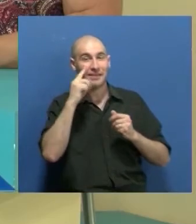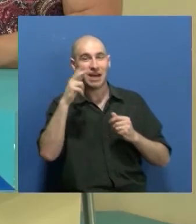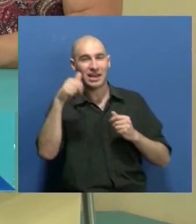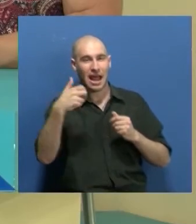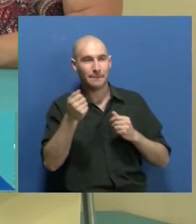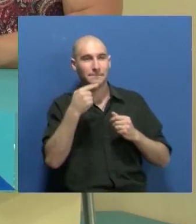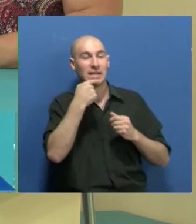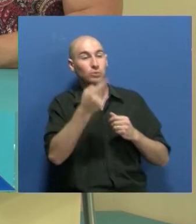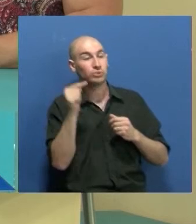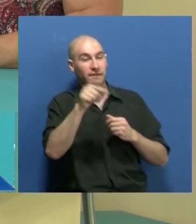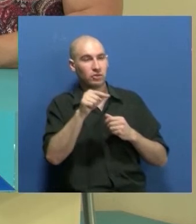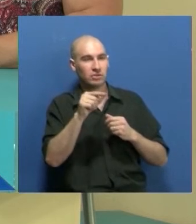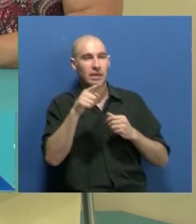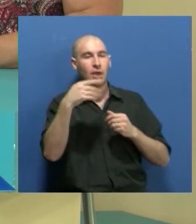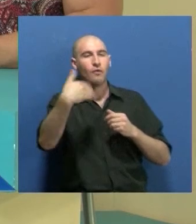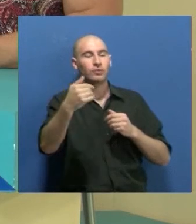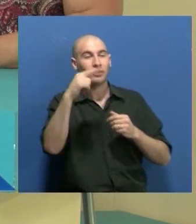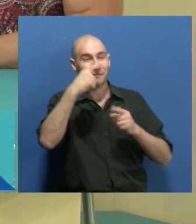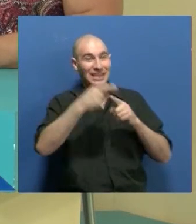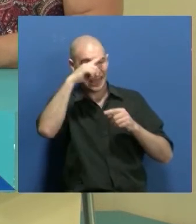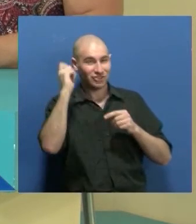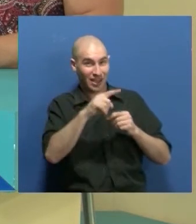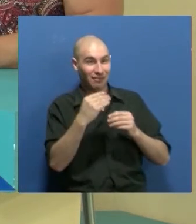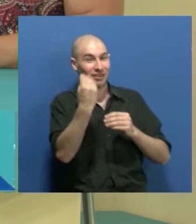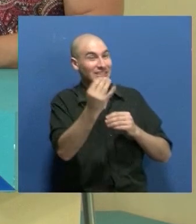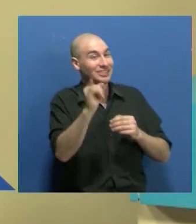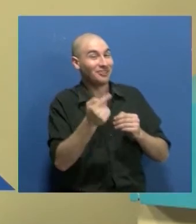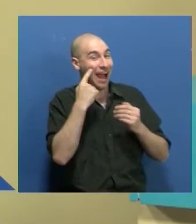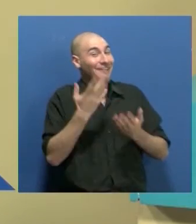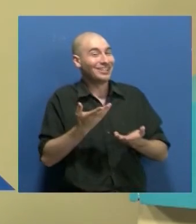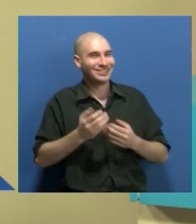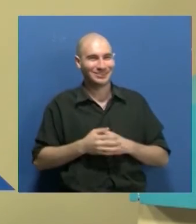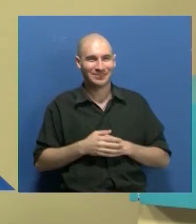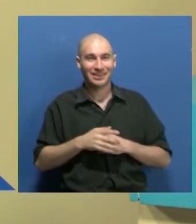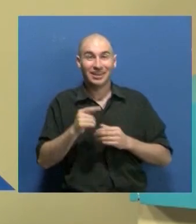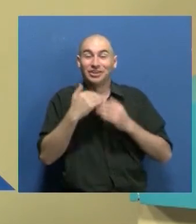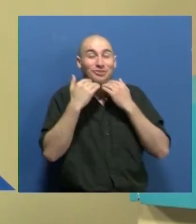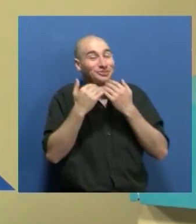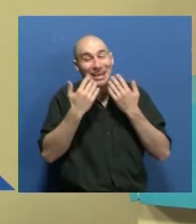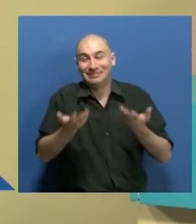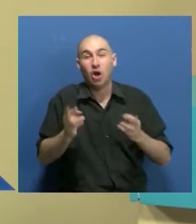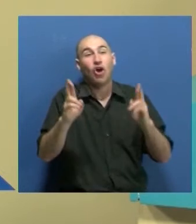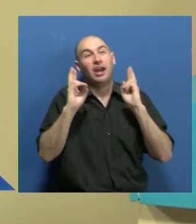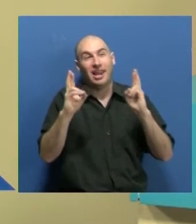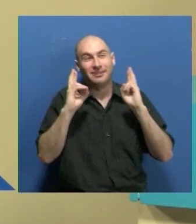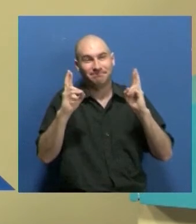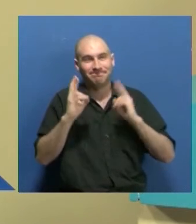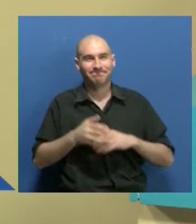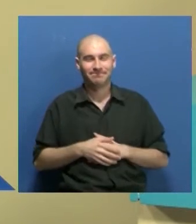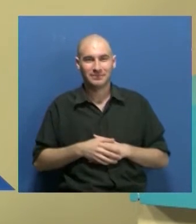¿qué expectativa? ¿Vamos a estar en el Festival Nacional o no? ¿Cómo lo ves? Eso nunca se sabe, ojalá, ojalá. Tenemos muchas